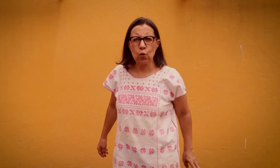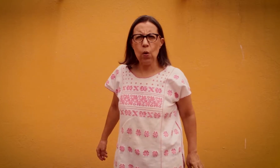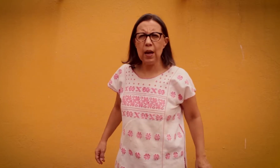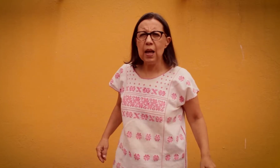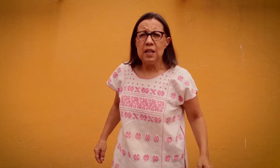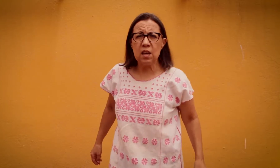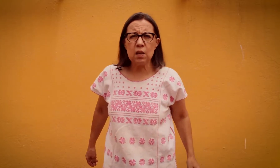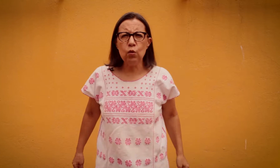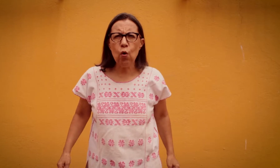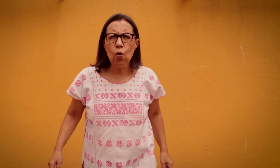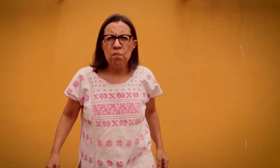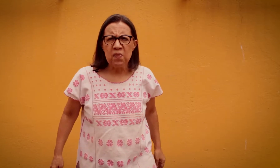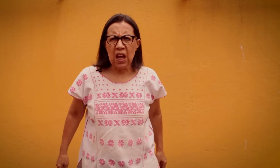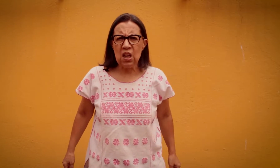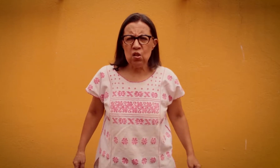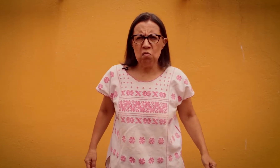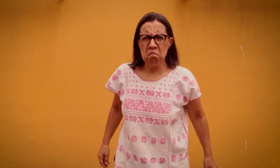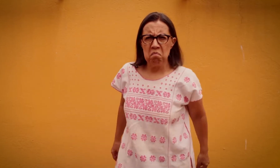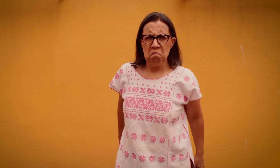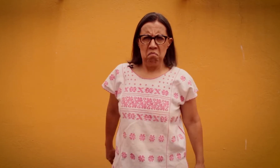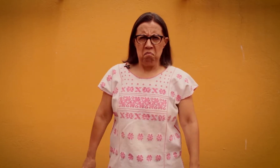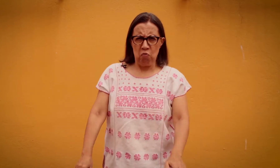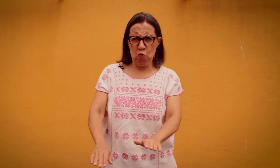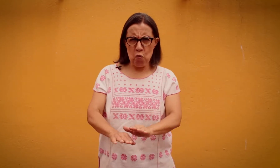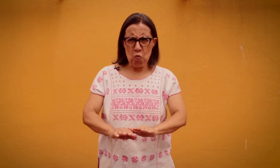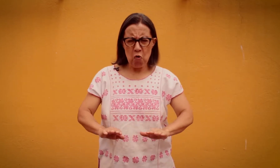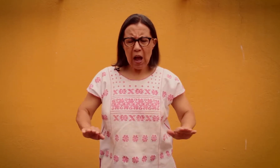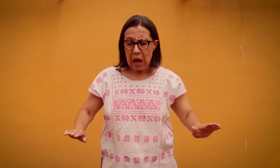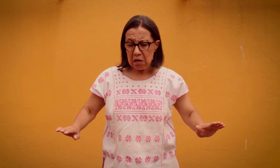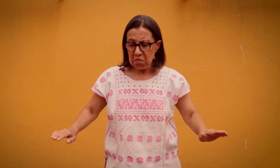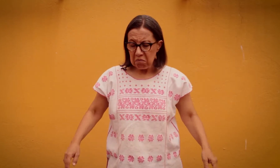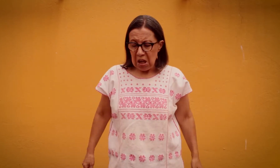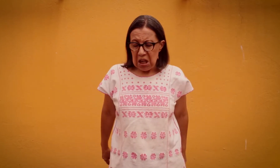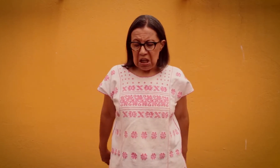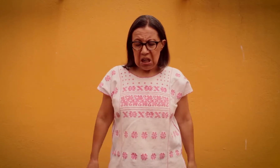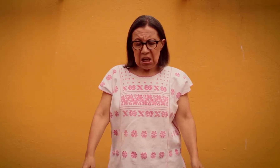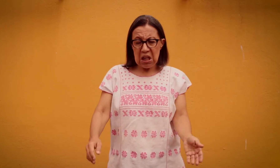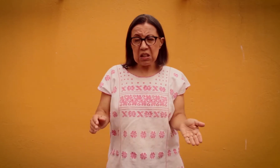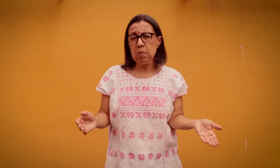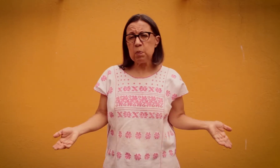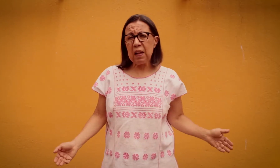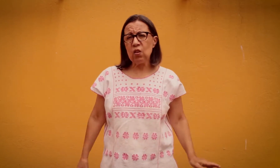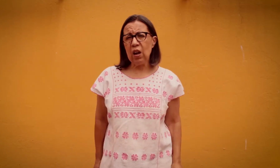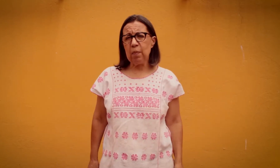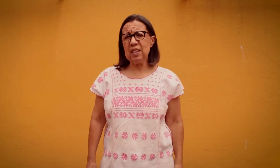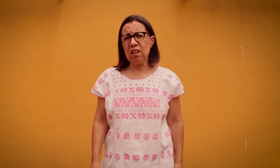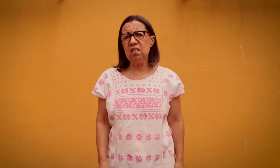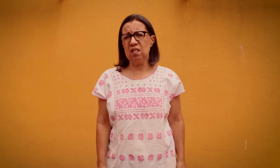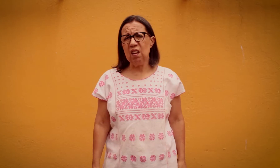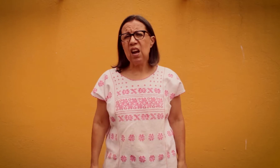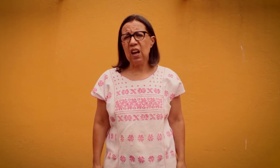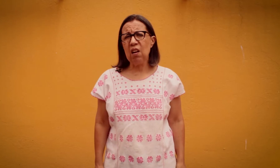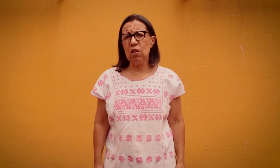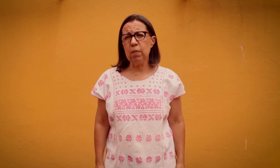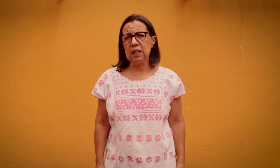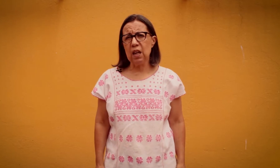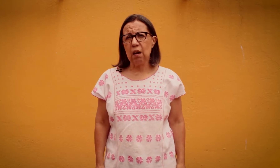escuela, se sentó en su lugar y estaba esperando que la maestra decidiera que era lo que iba a hacer,